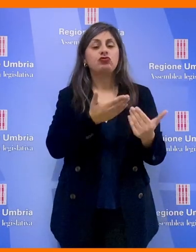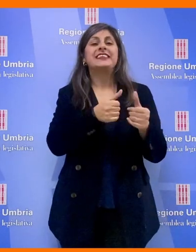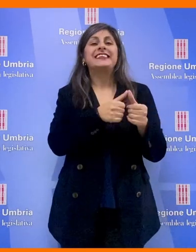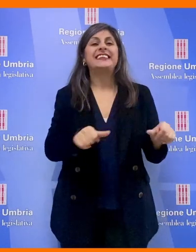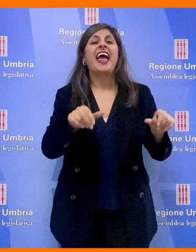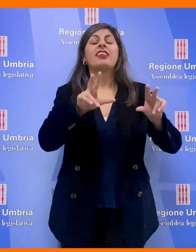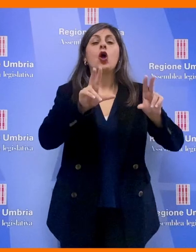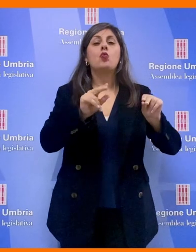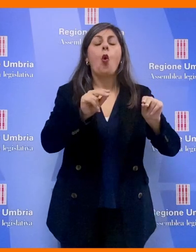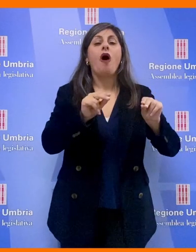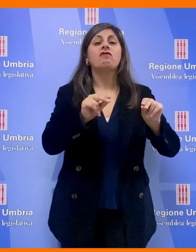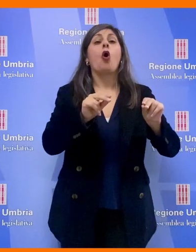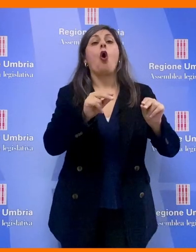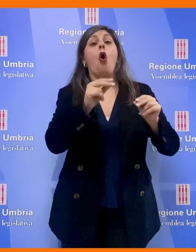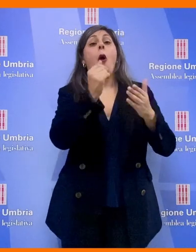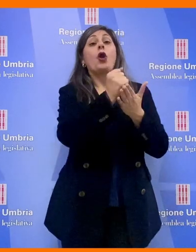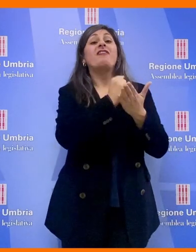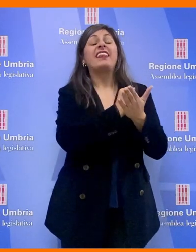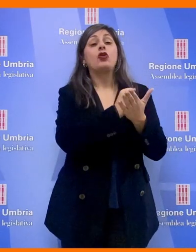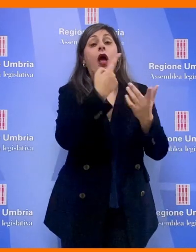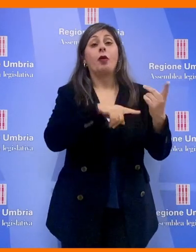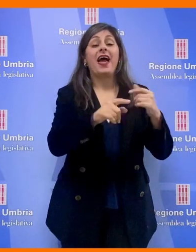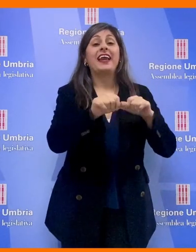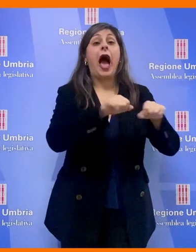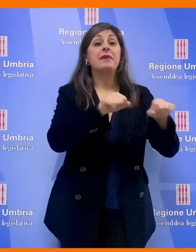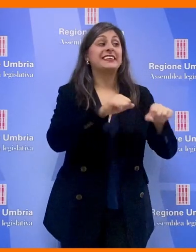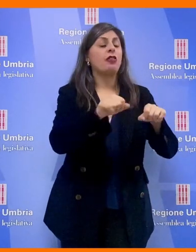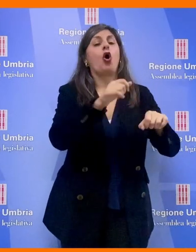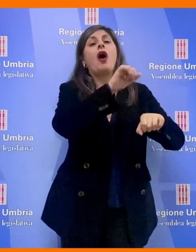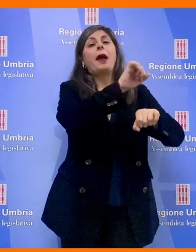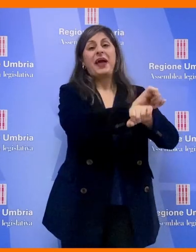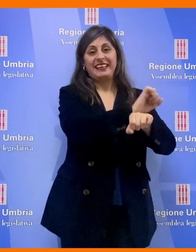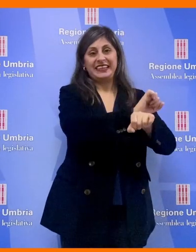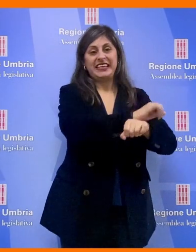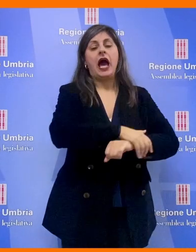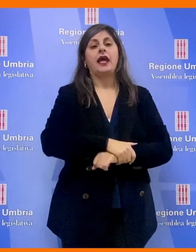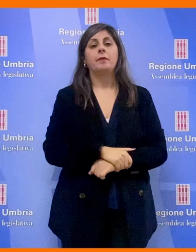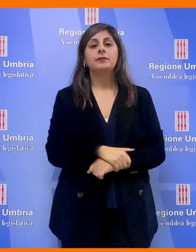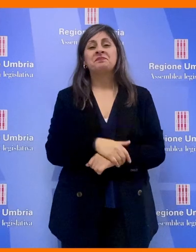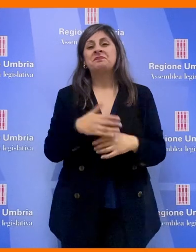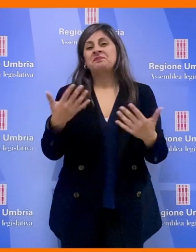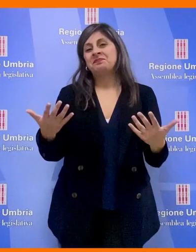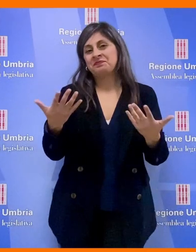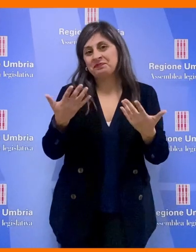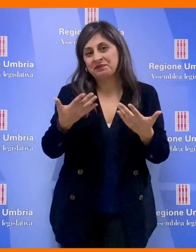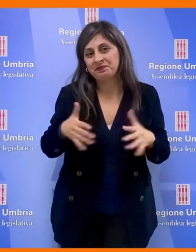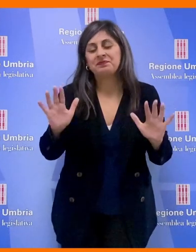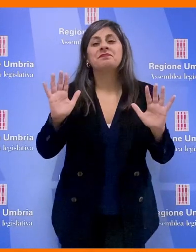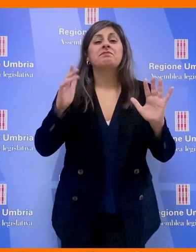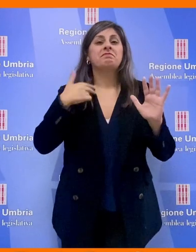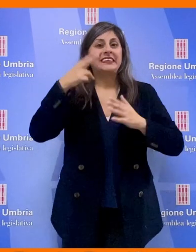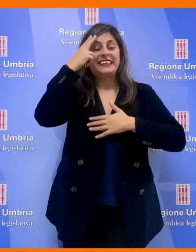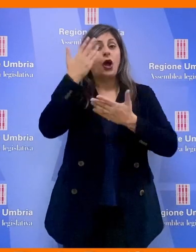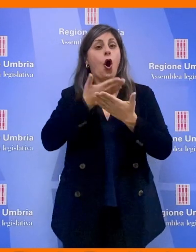del nuovo provveditorato per l'amministrazione penitenziaria. Ed anche per questa edizione è